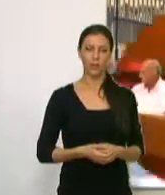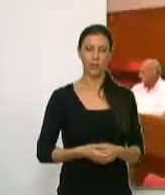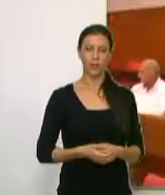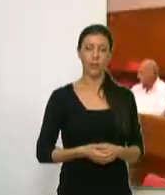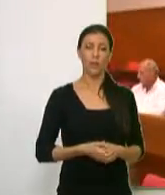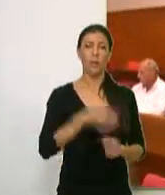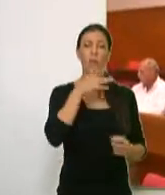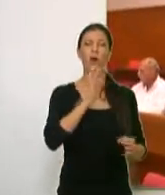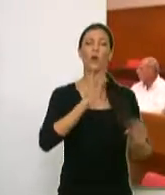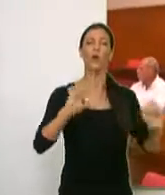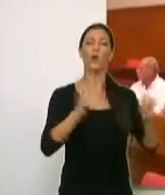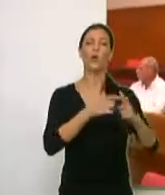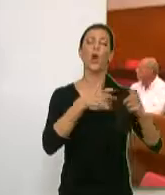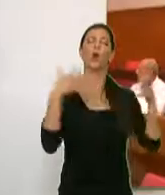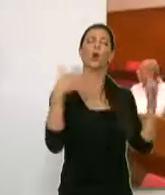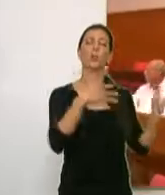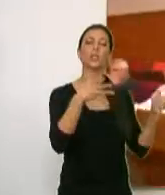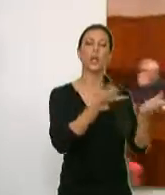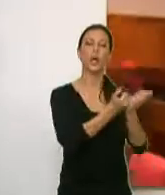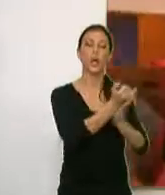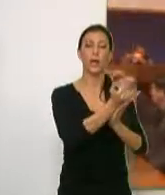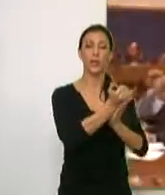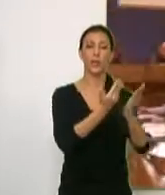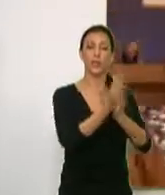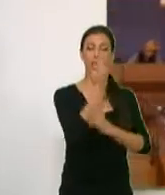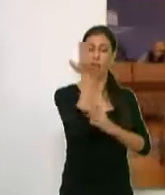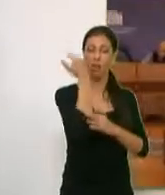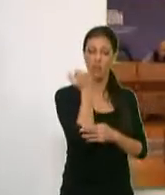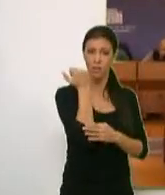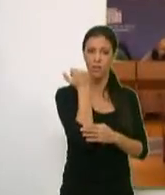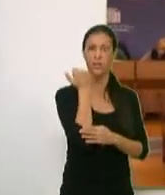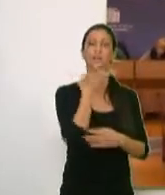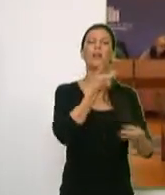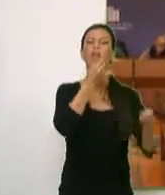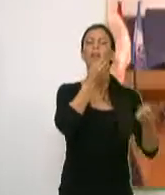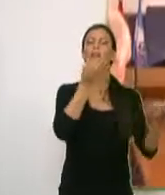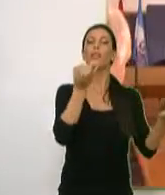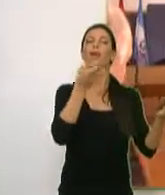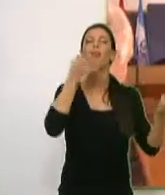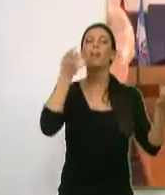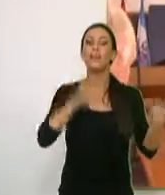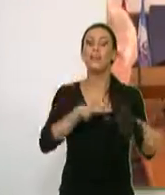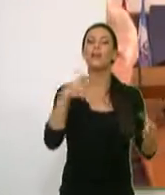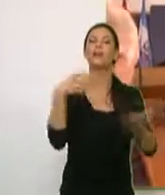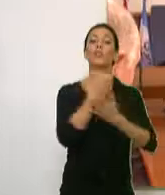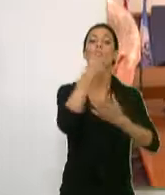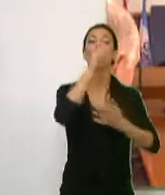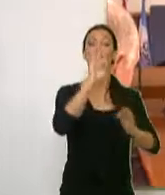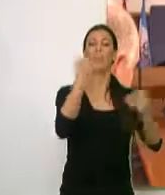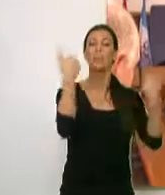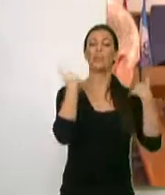La última reunión del Consejo Municipal Agrario que tuvo lugar en el día de ayer informó a los